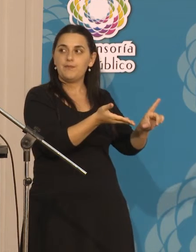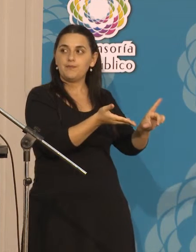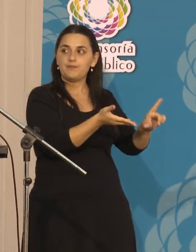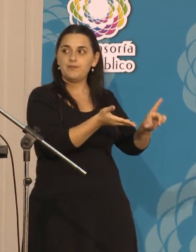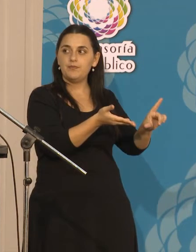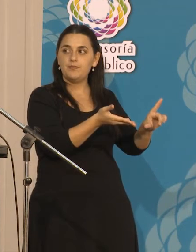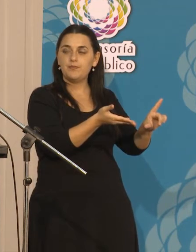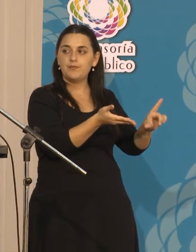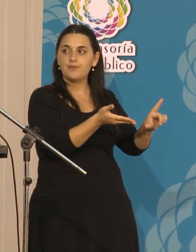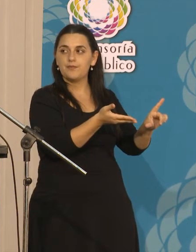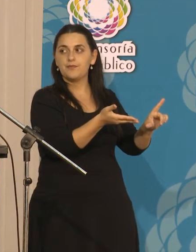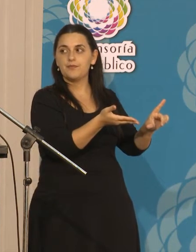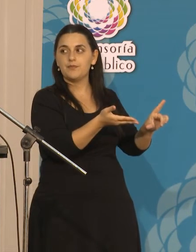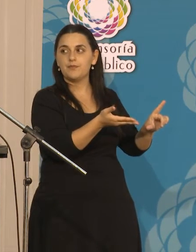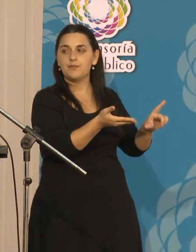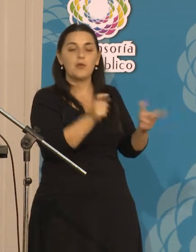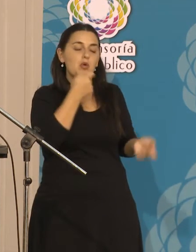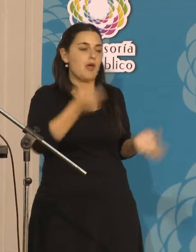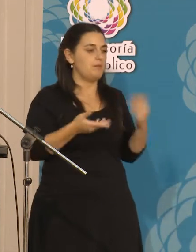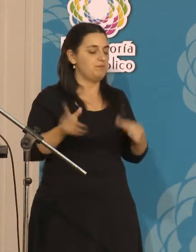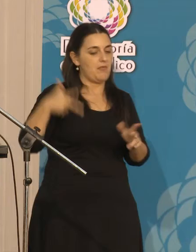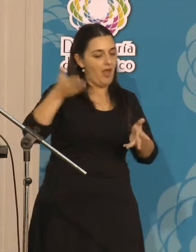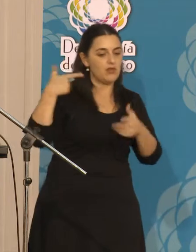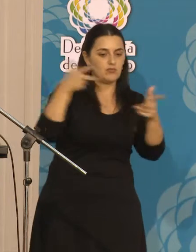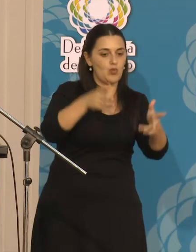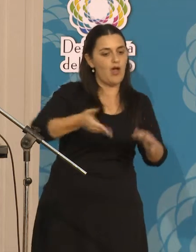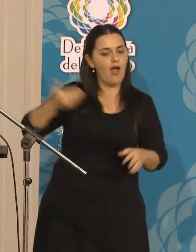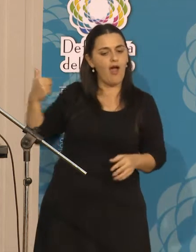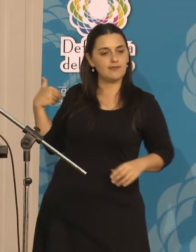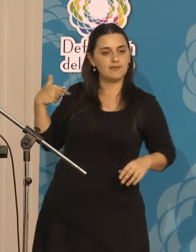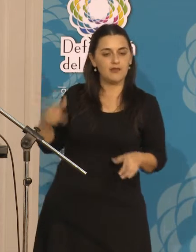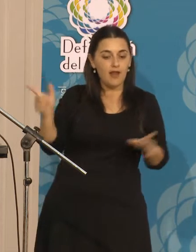como le decía recién, que nosotros antes escuchábamos AM,